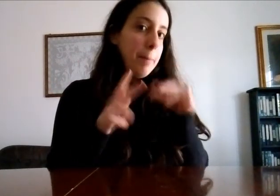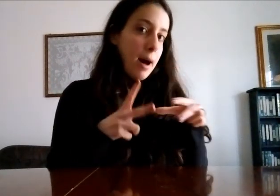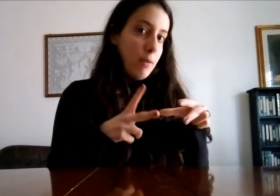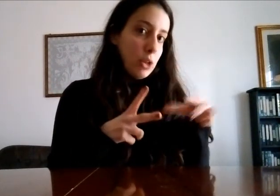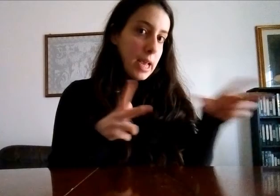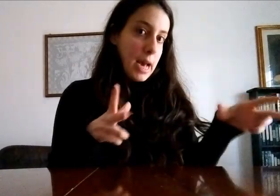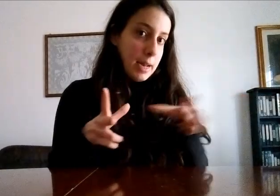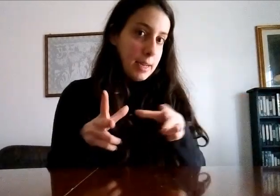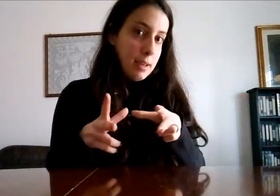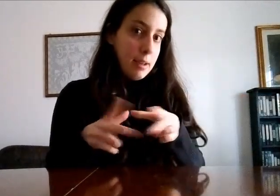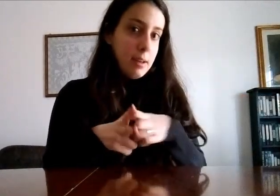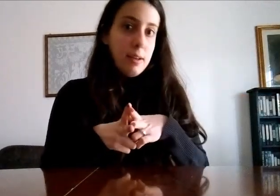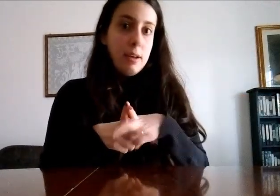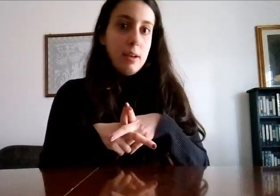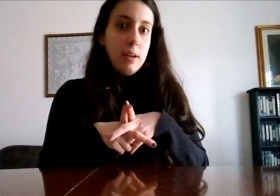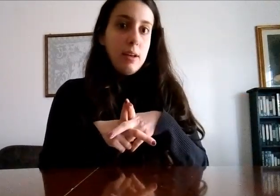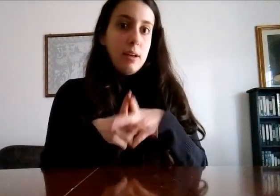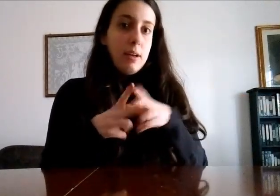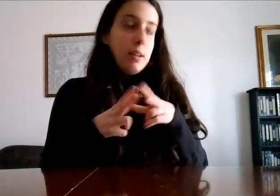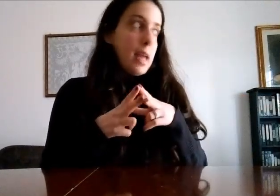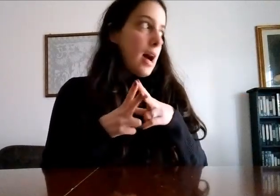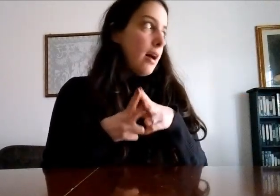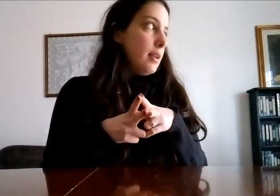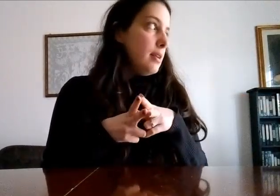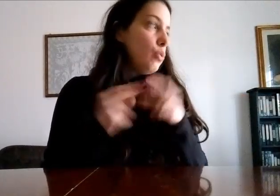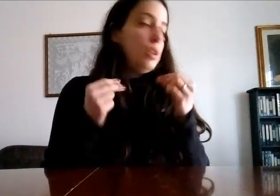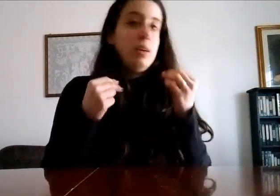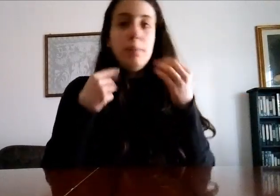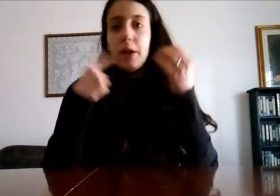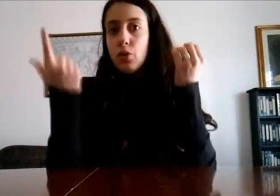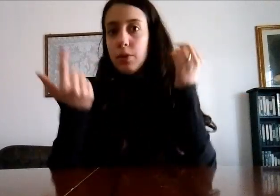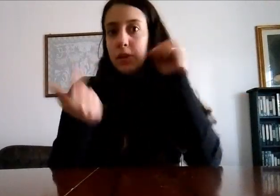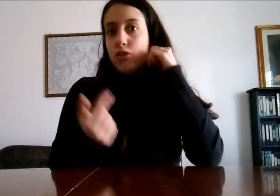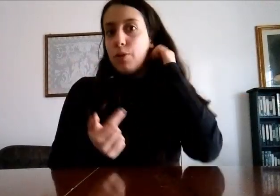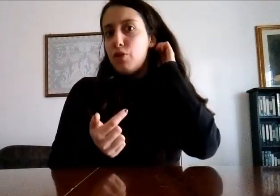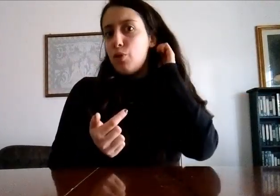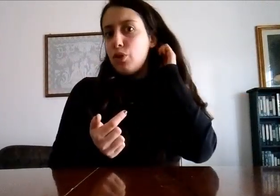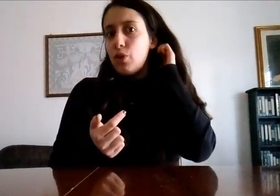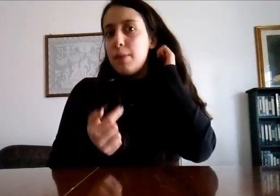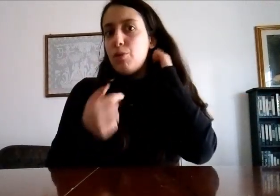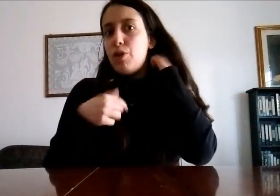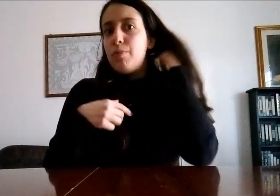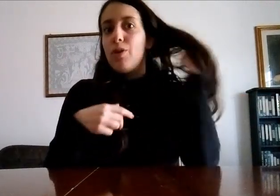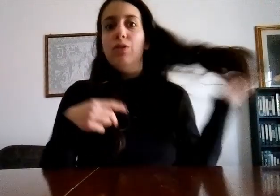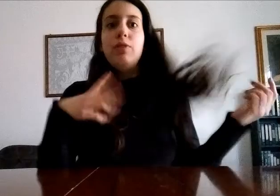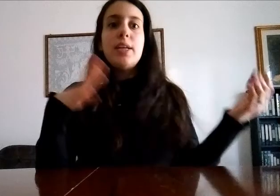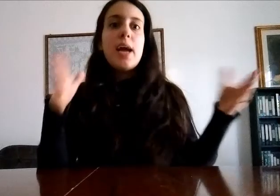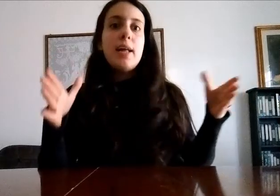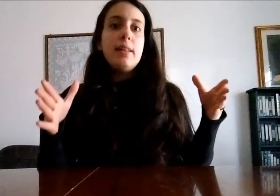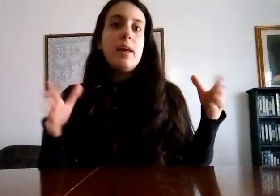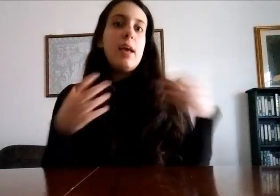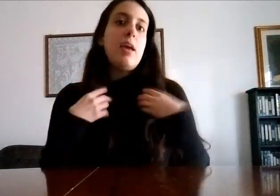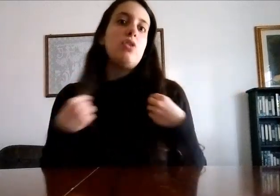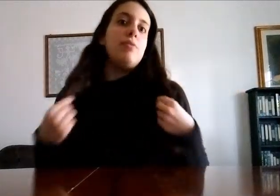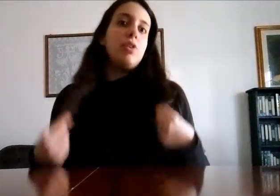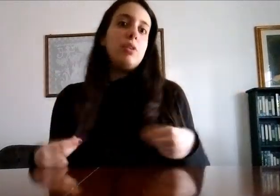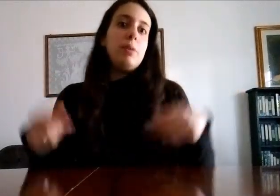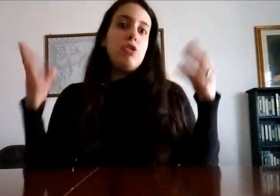scappavo dai cani dai cani tutti i padroni mi dicevano questo cane è buono buono non ti fa niente e ogni volta i miei